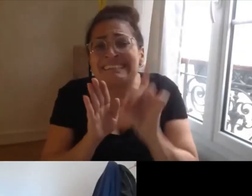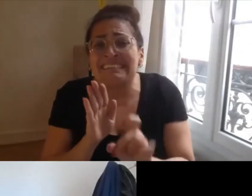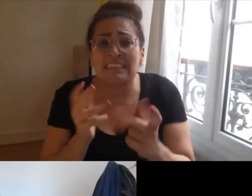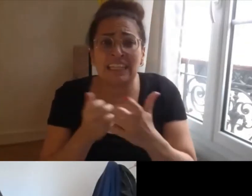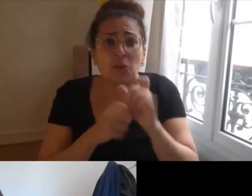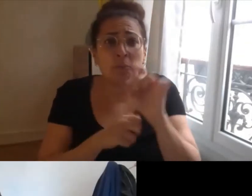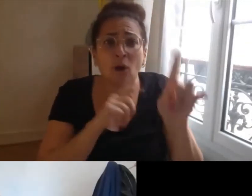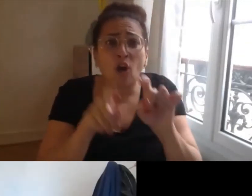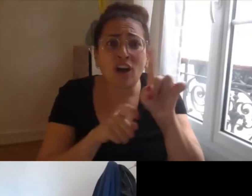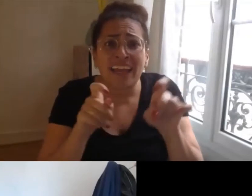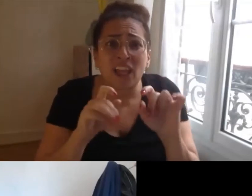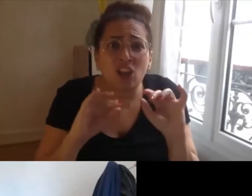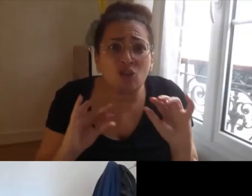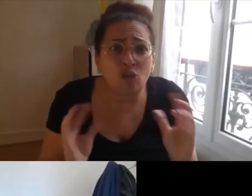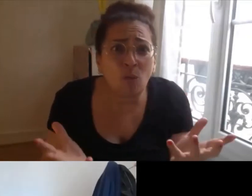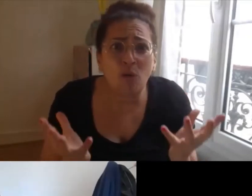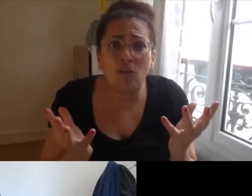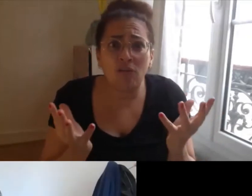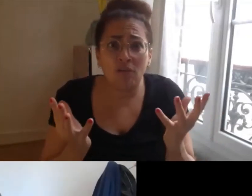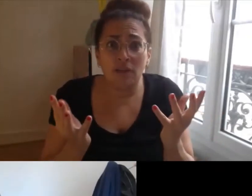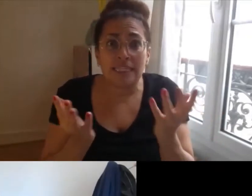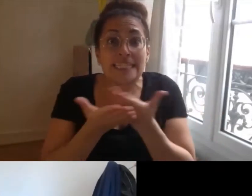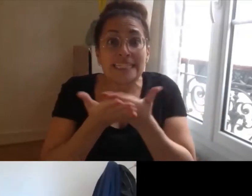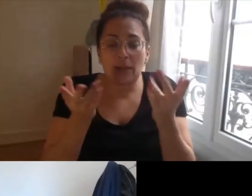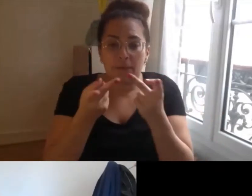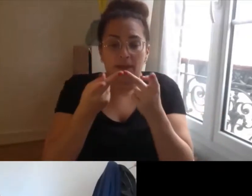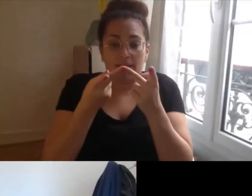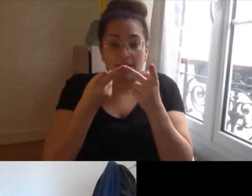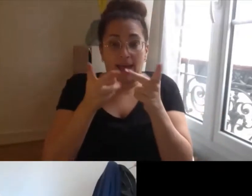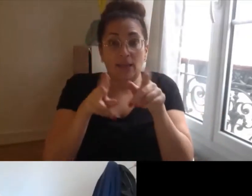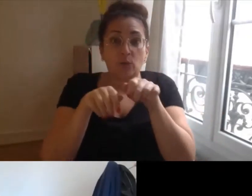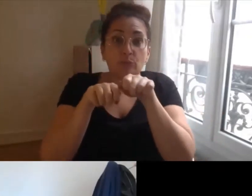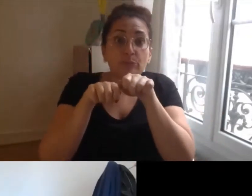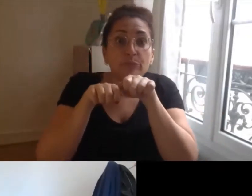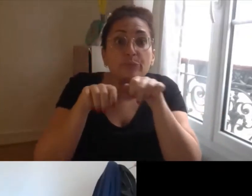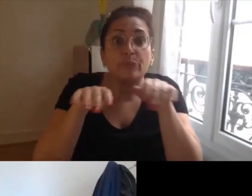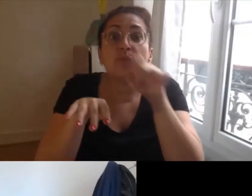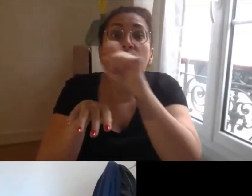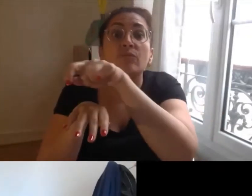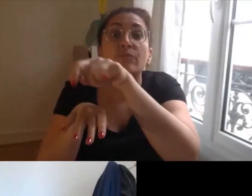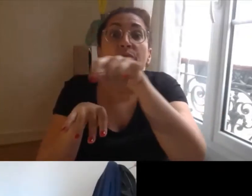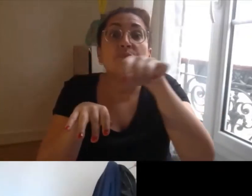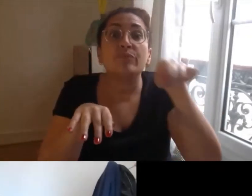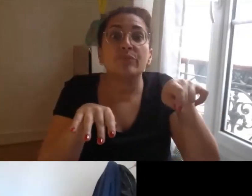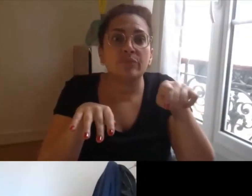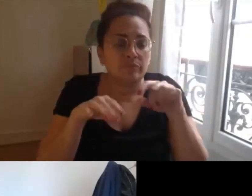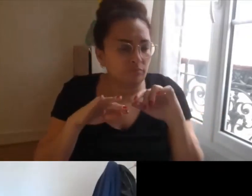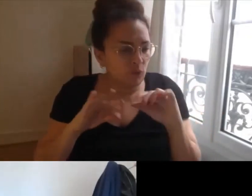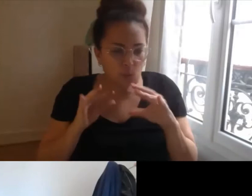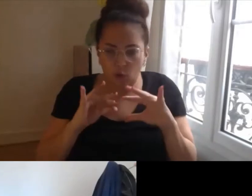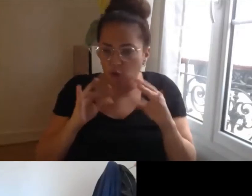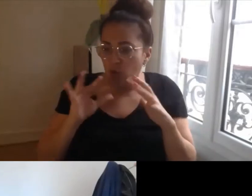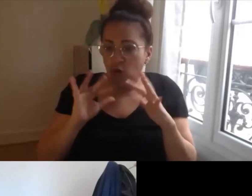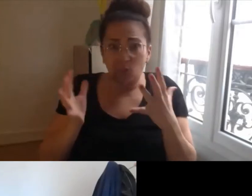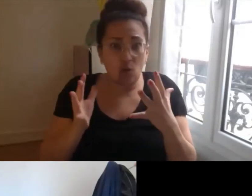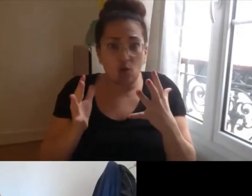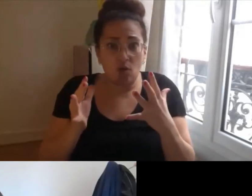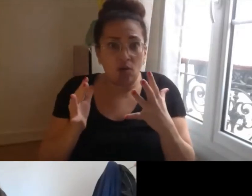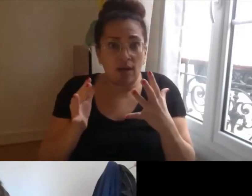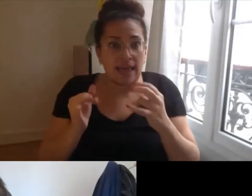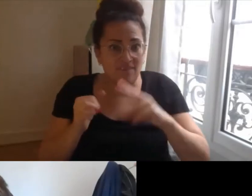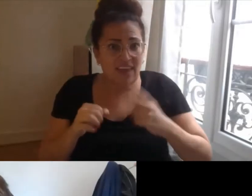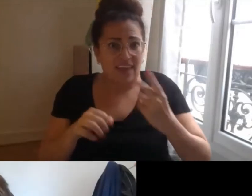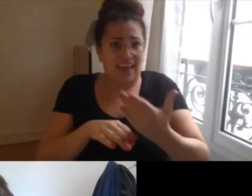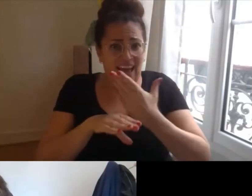par exemple autour de la diffusion de l'annonce pour trouver des répondantes pour les entretiens on a eu beaucoup d'échanges avec les